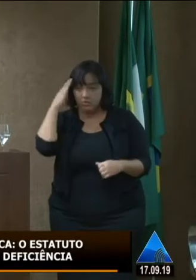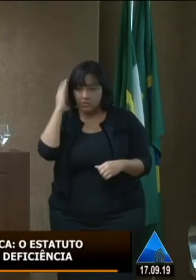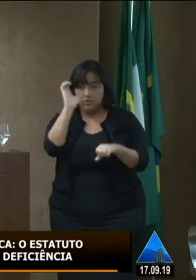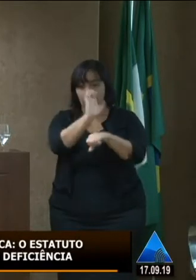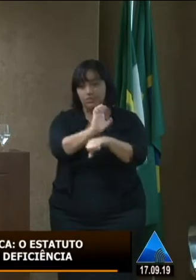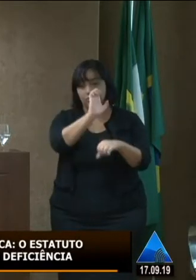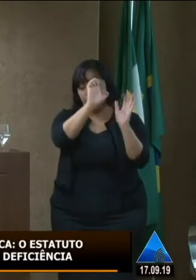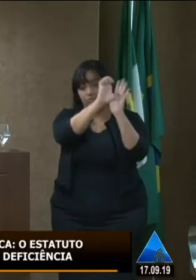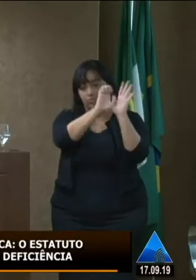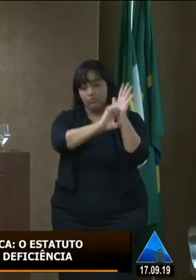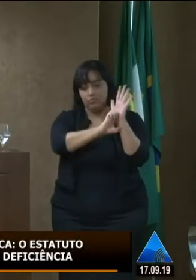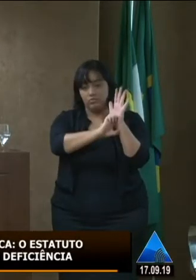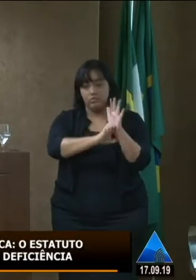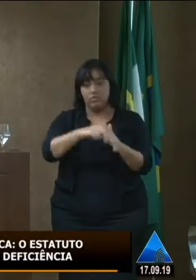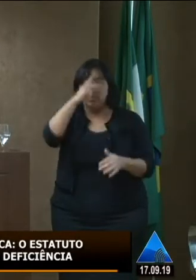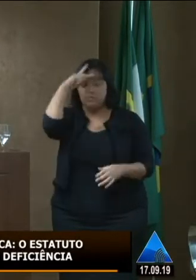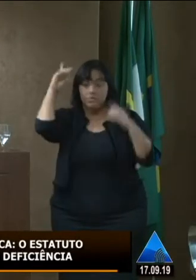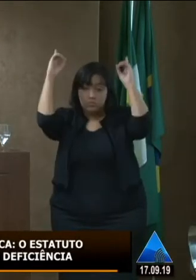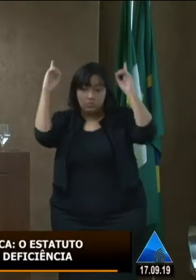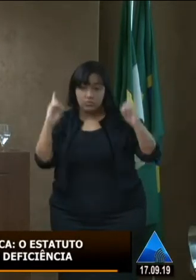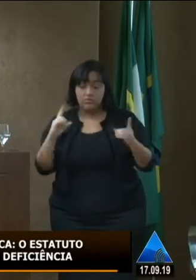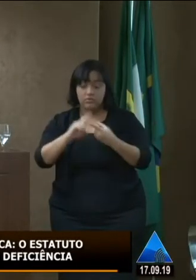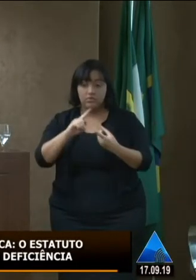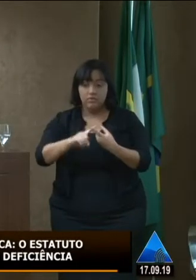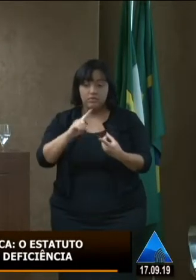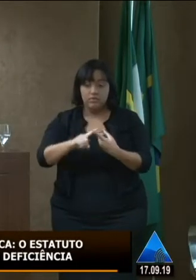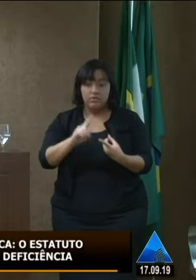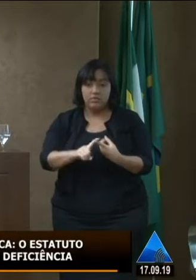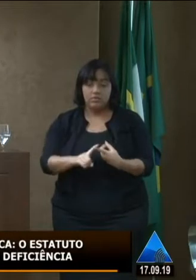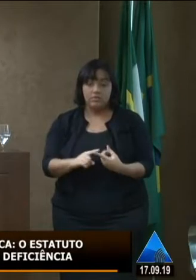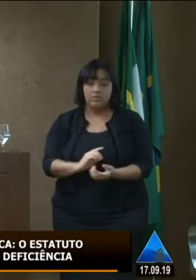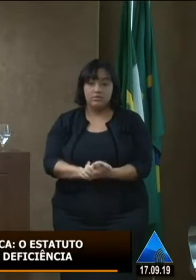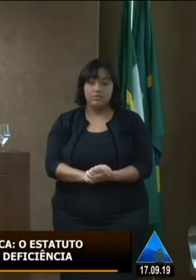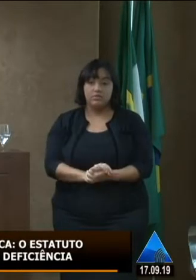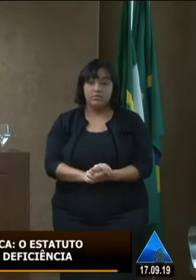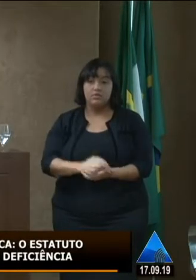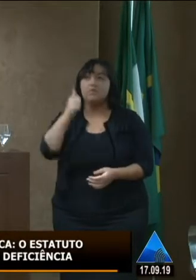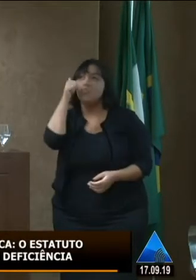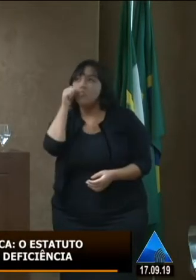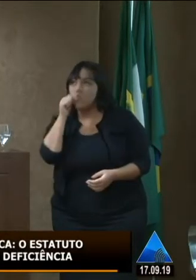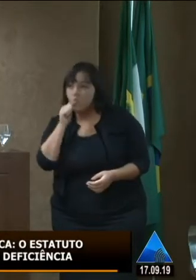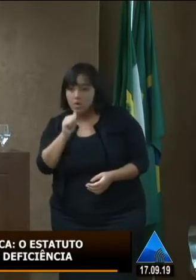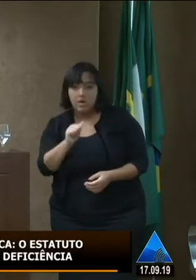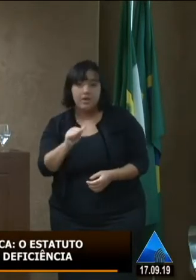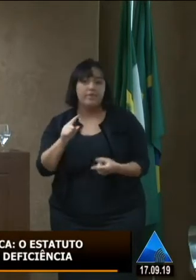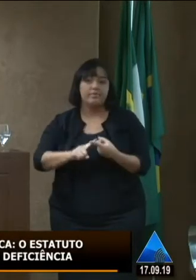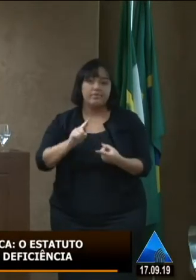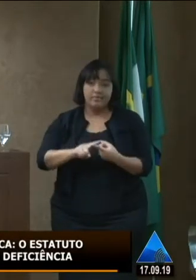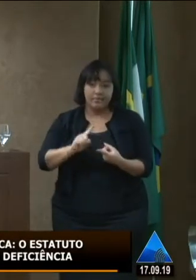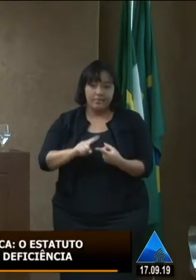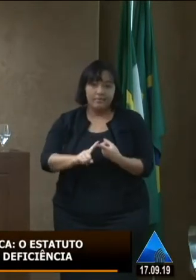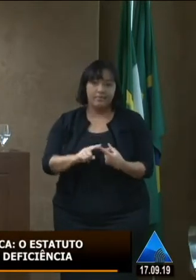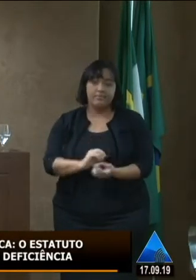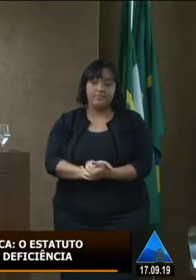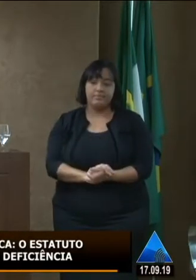a pessoa com deficiência é também a pessoa com deficiência que é a mulher que é vítima de violência doméstica